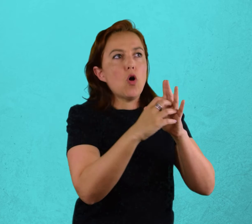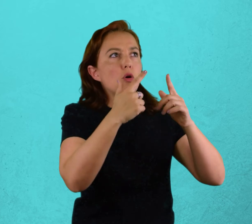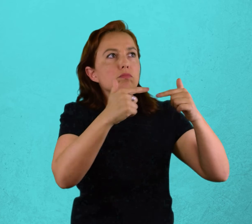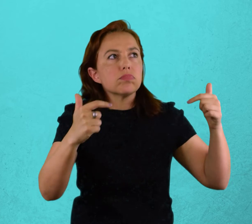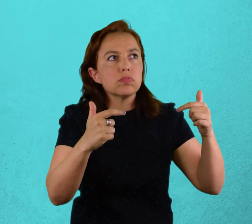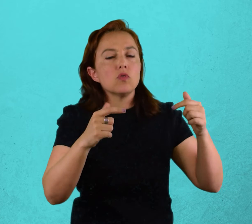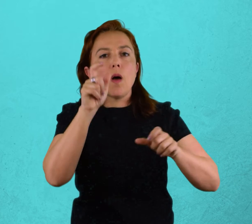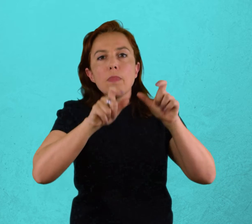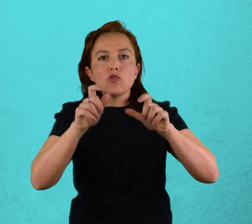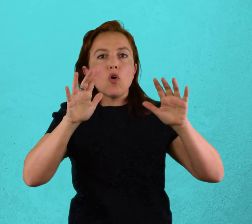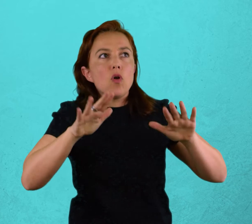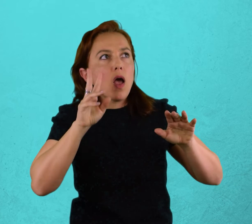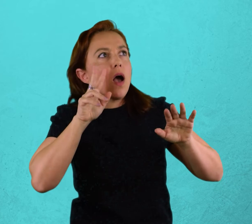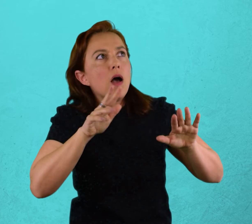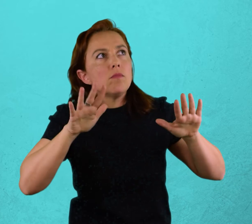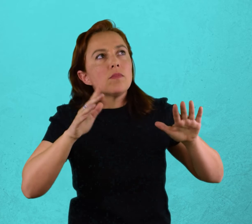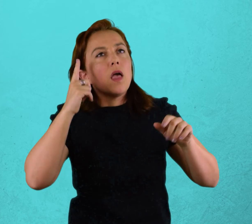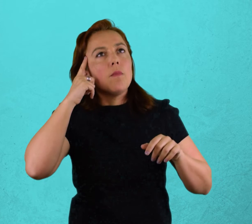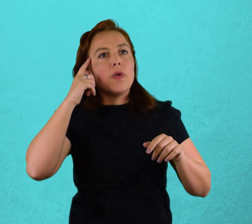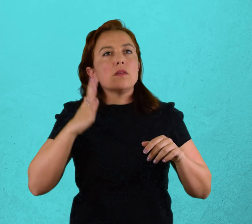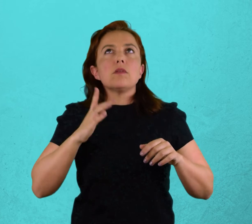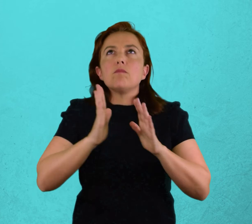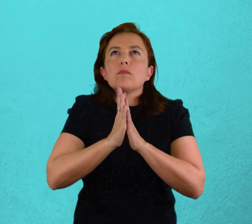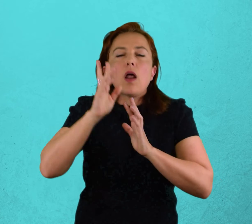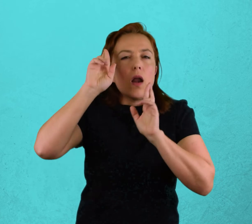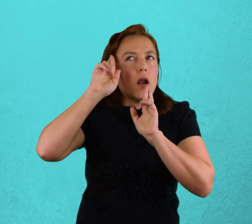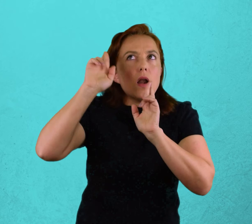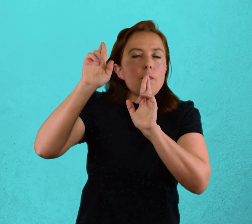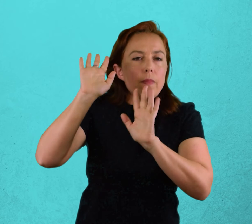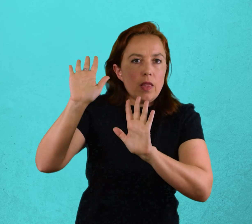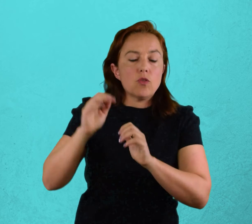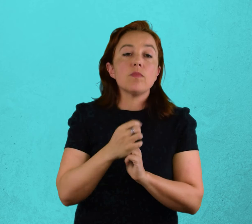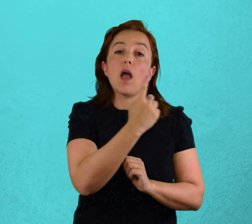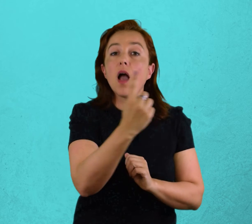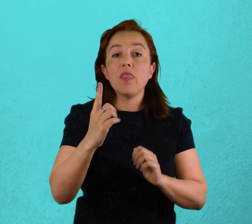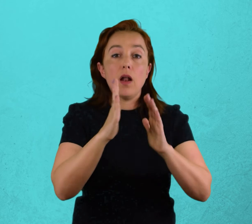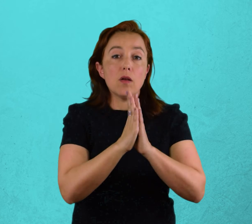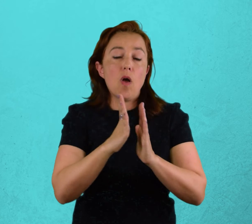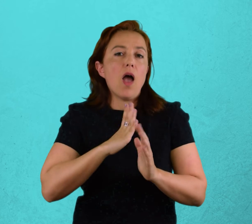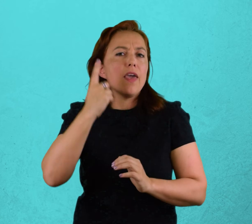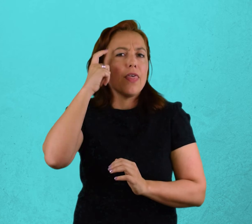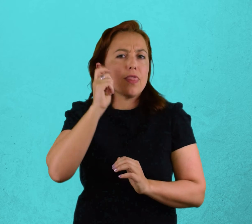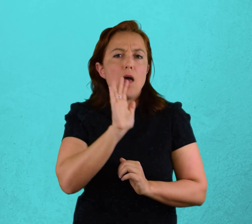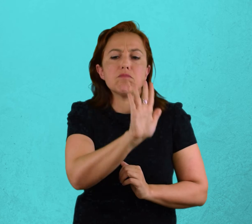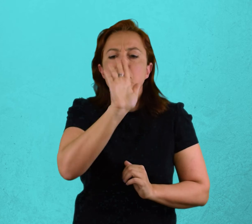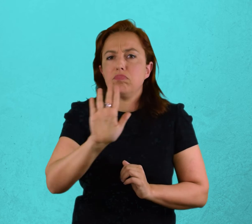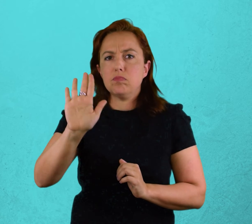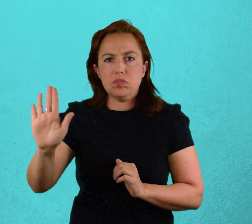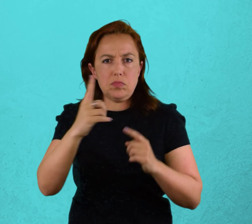relación a una o varias divinidades. Cada religión tiene ideas y prácticas propias que pueden